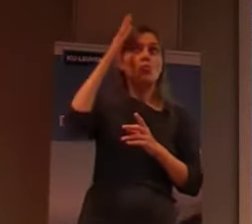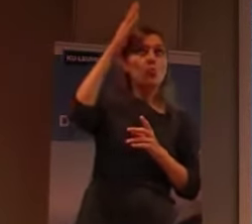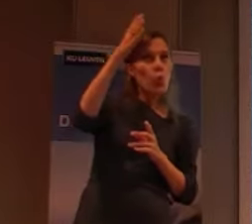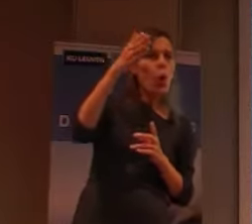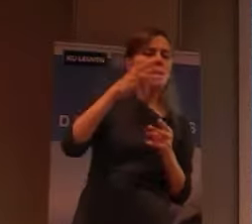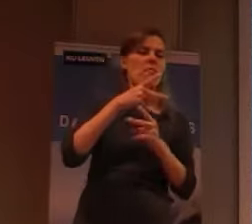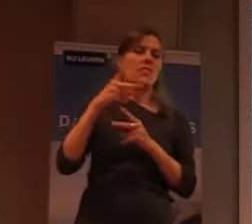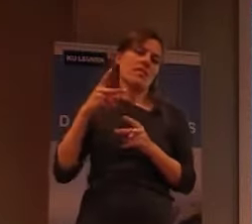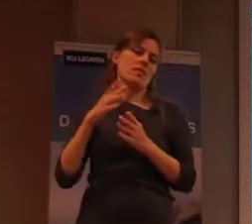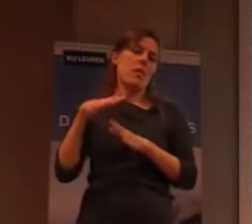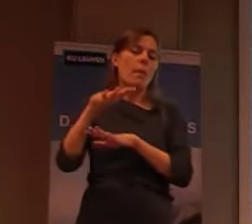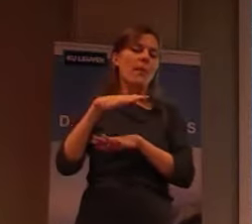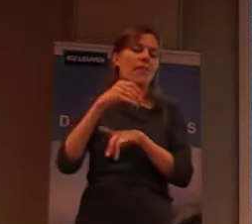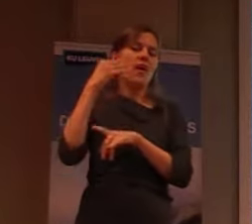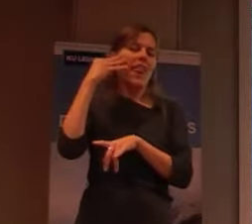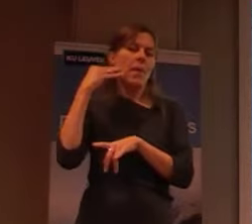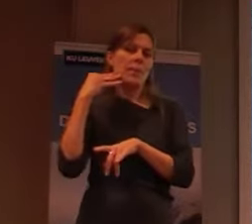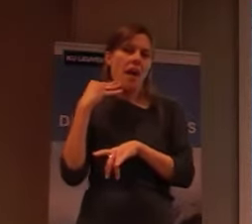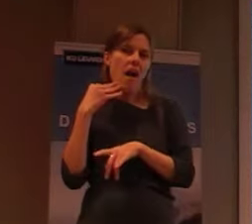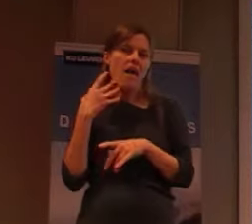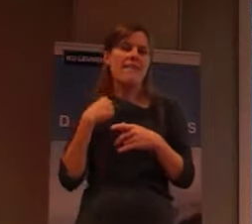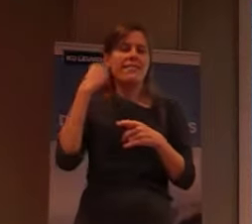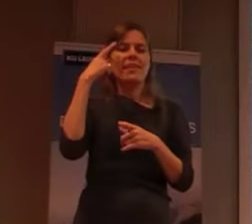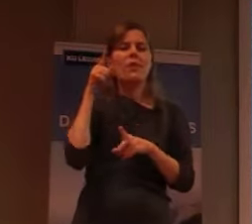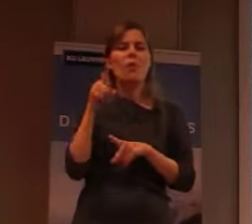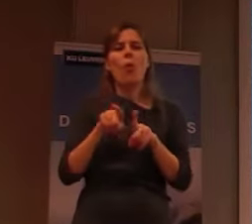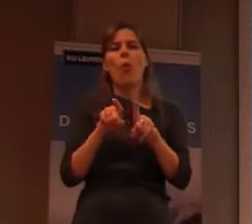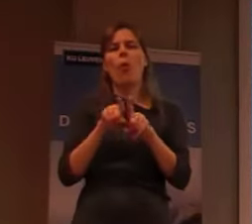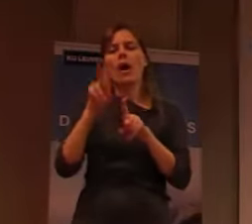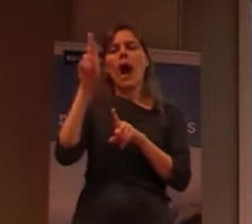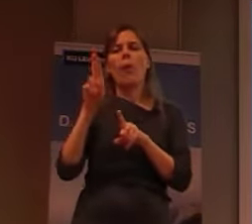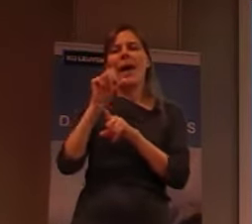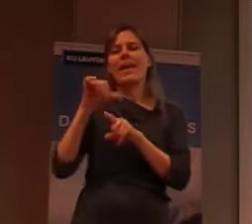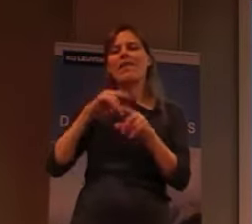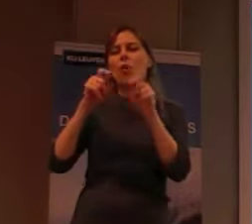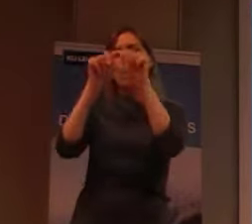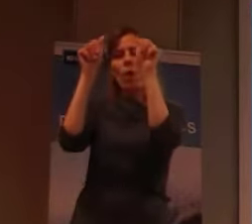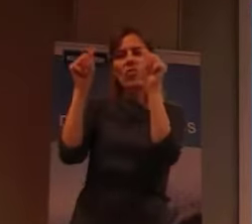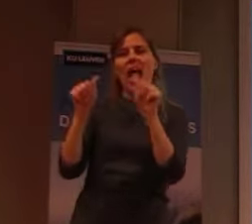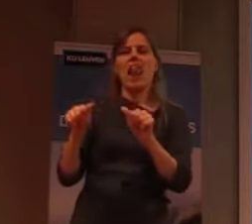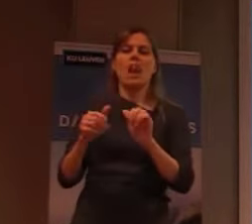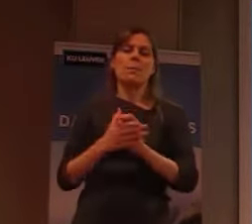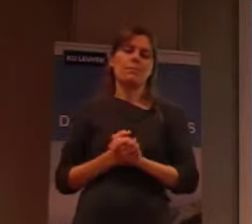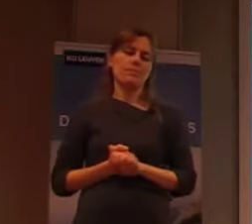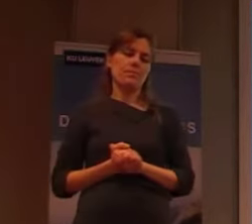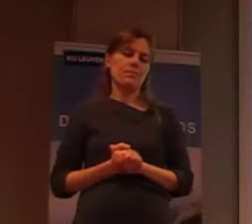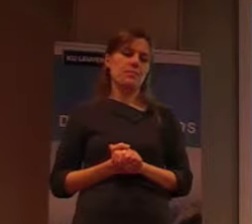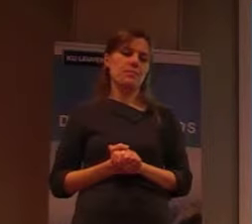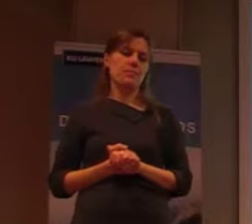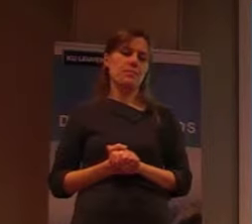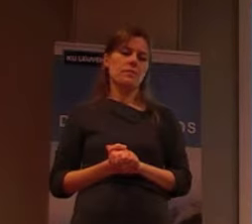dat Hawaii, toch voor een groot stuk, model staat. Die geschiedenis, die is eigenlijk, vrij goed,